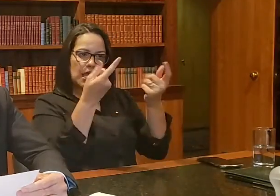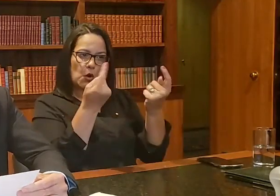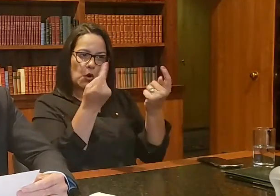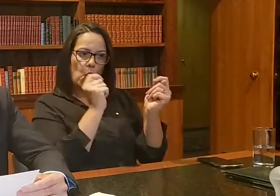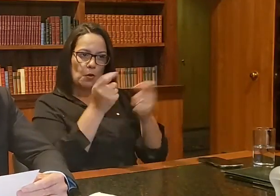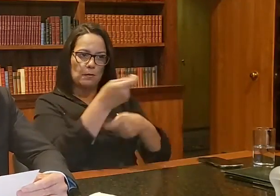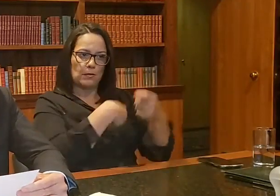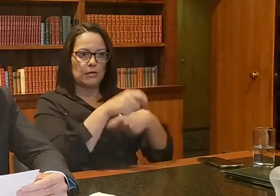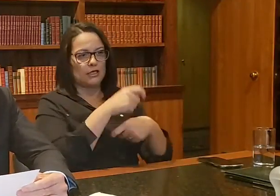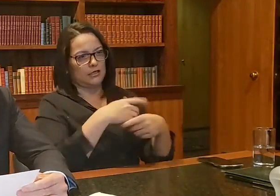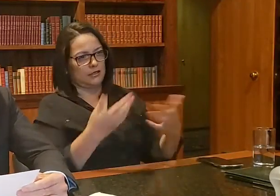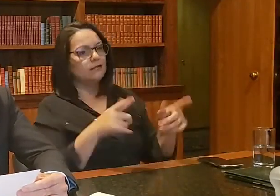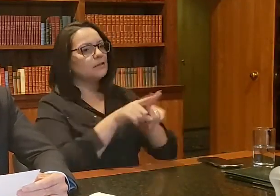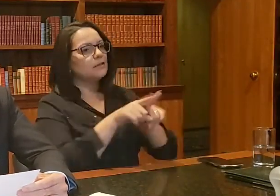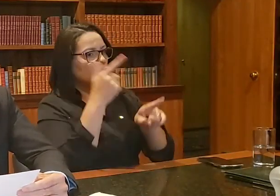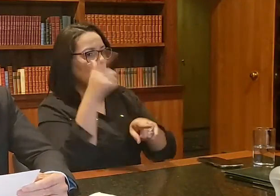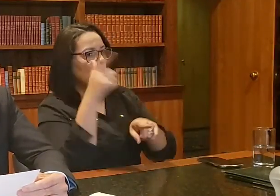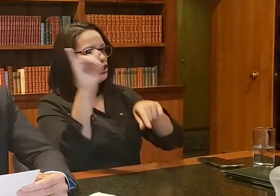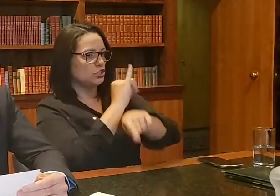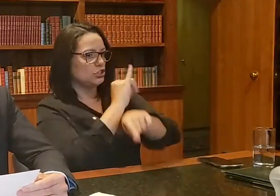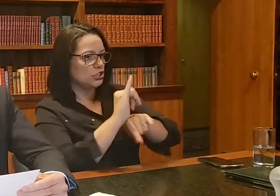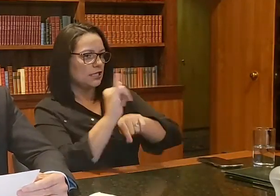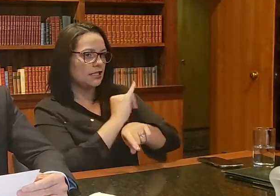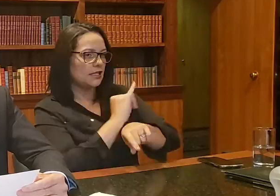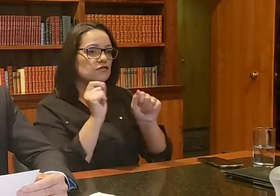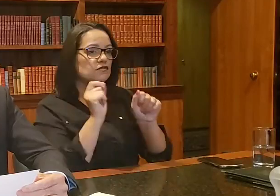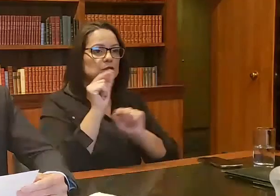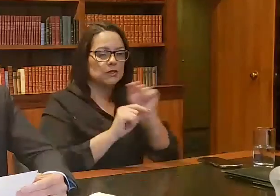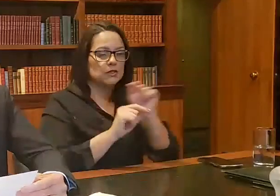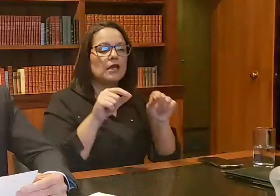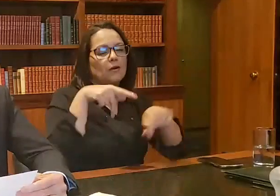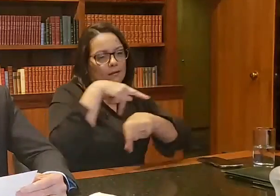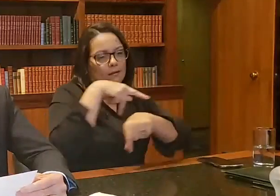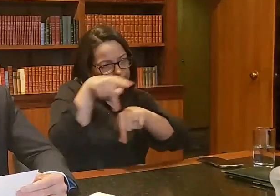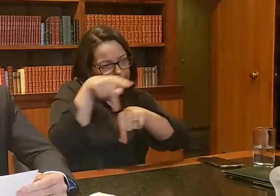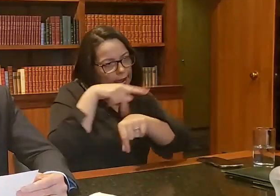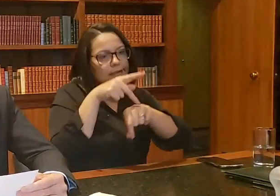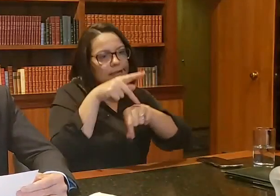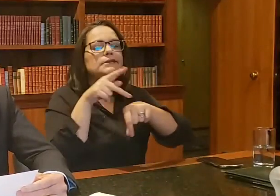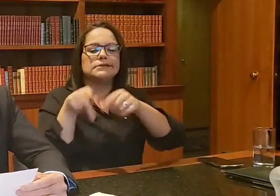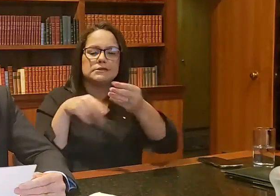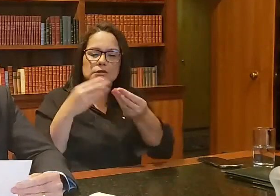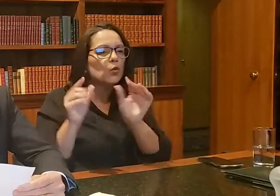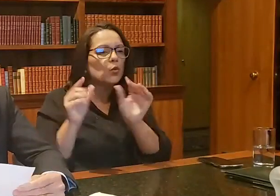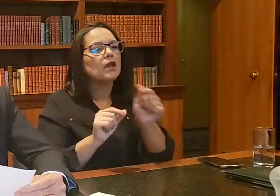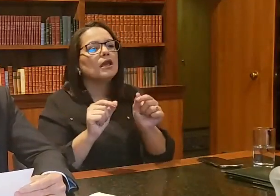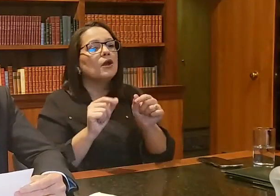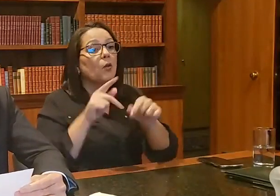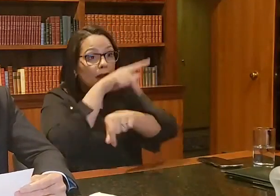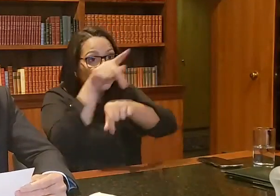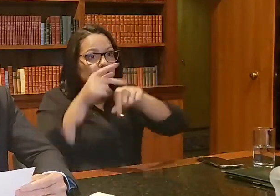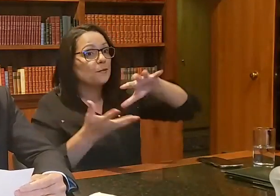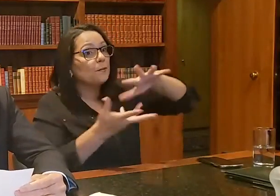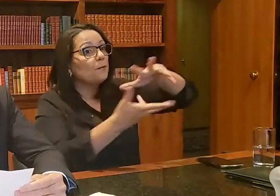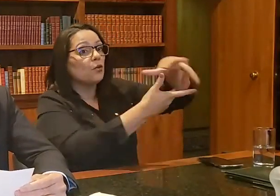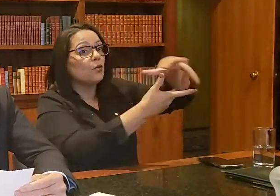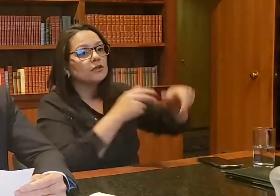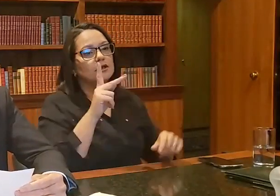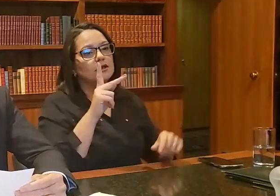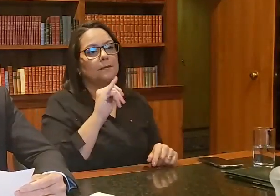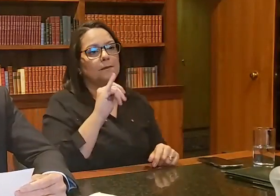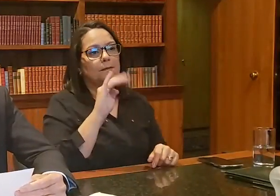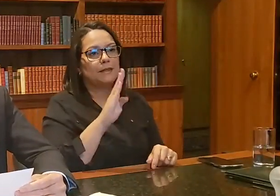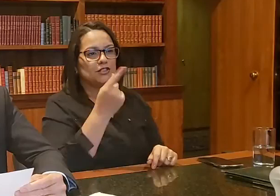entre outras medidas, fez com que o país, como assim, como o mundo todo estava previsto, ter um PIB negativo,